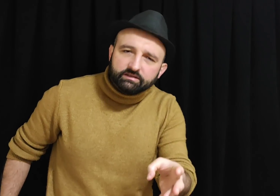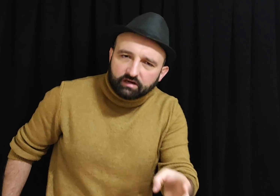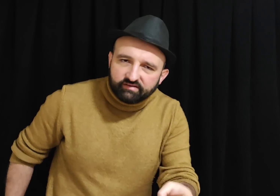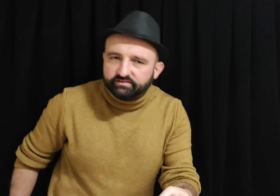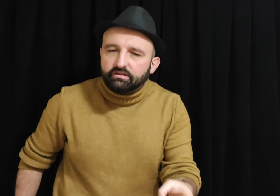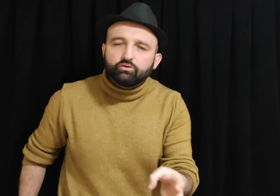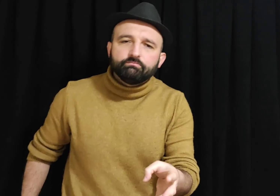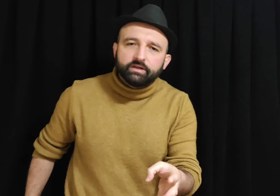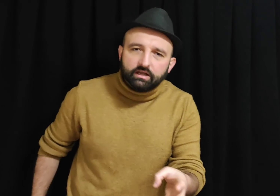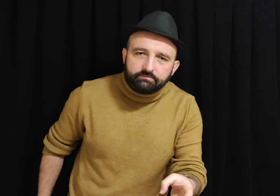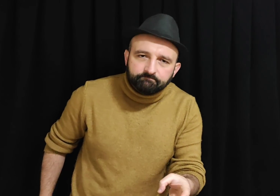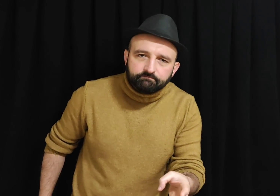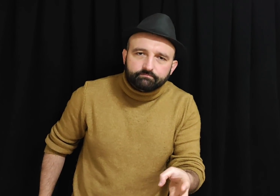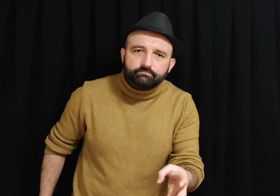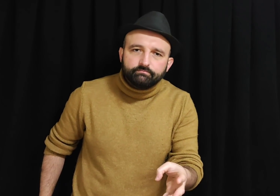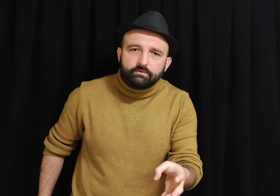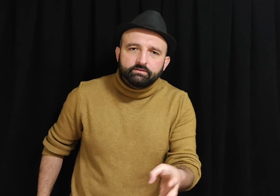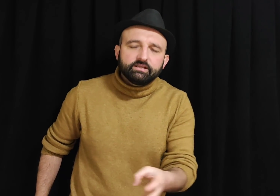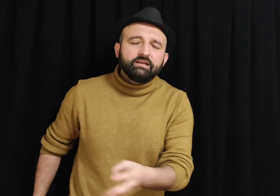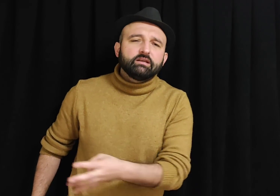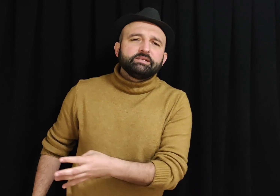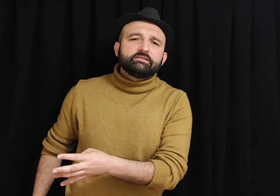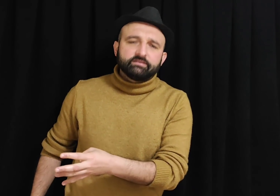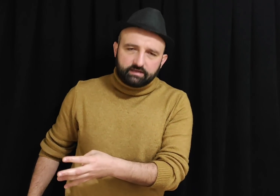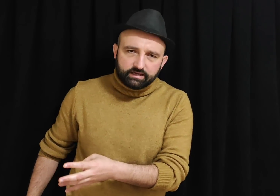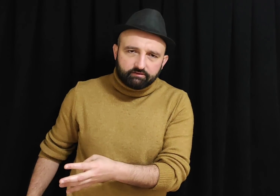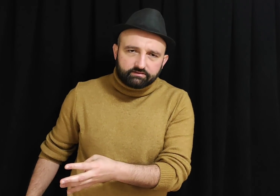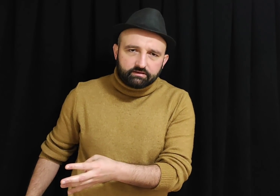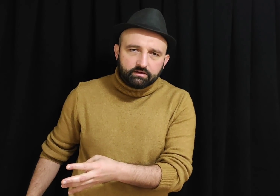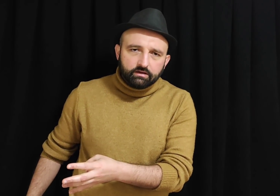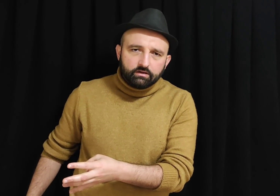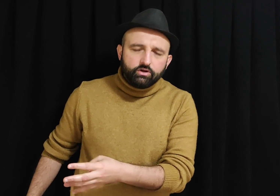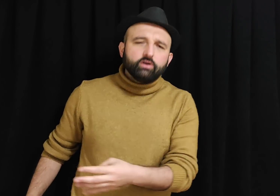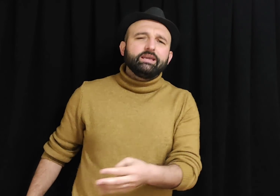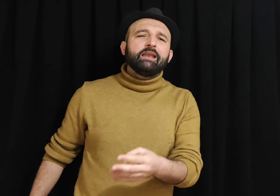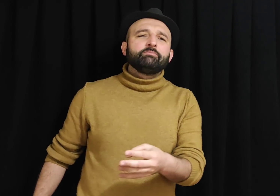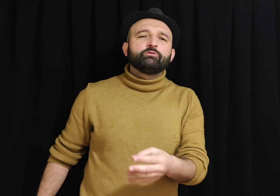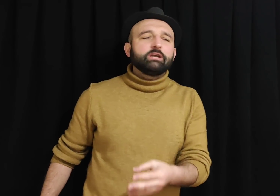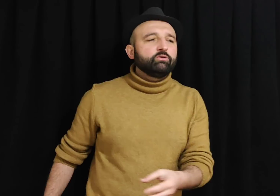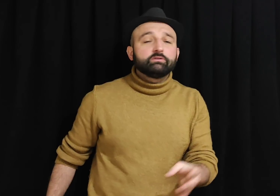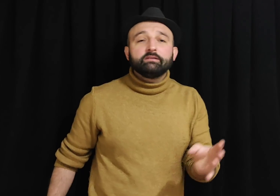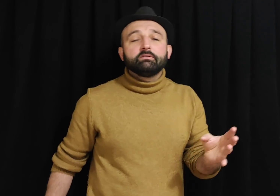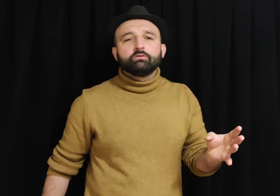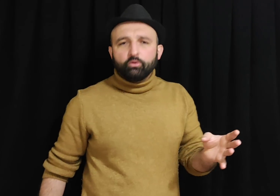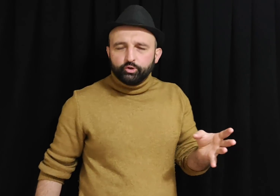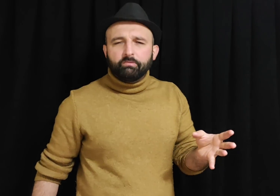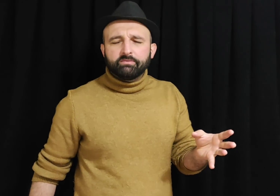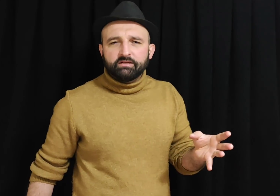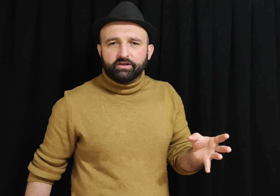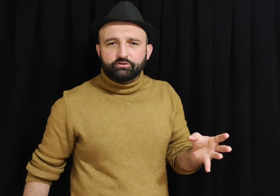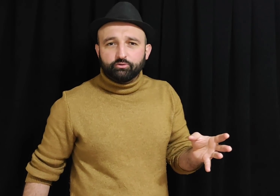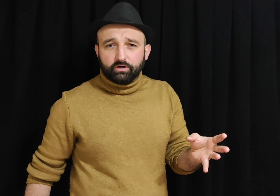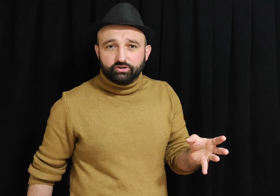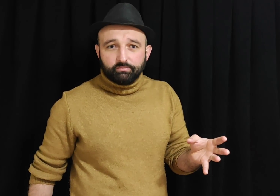etrafında toplanalım. Sana da bir sandalye var. Yok gelmiyorsan oradan konuşma mı demek istiyor acaba?